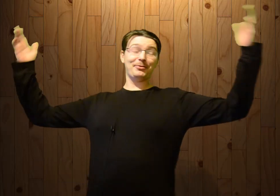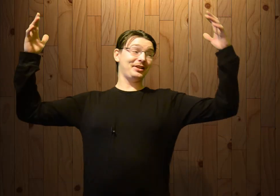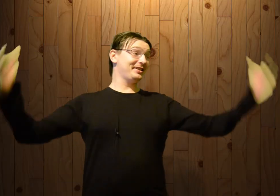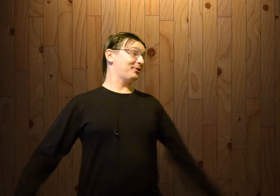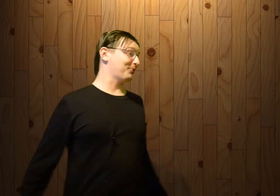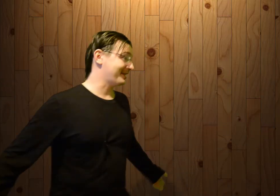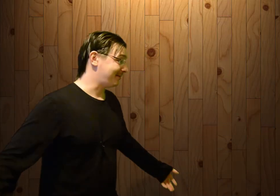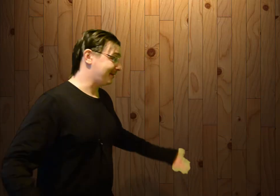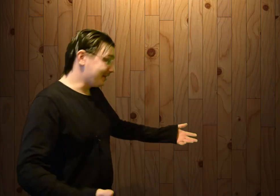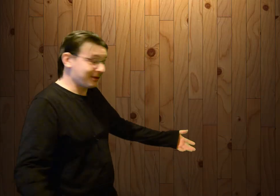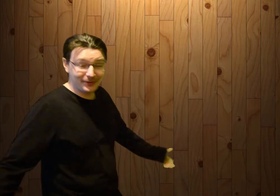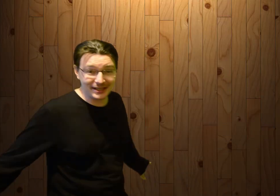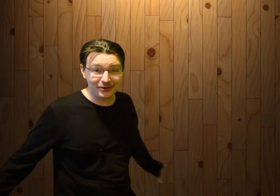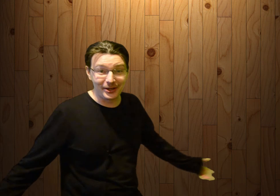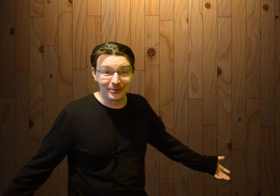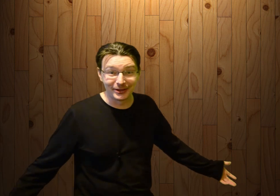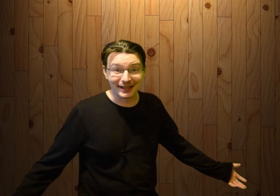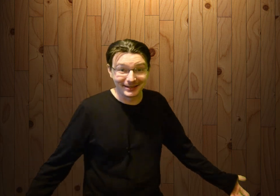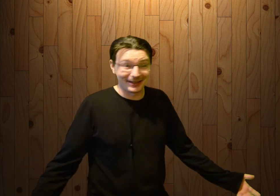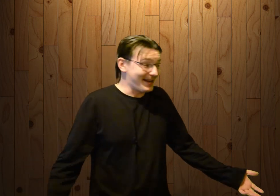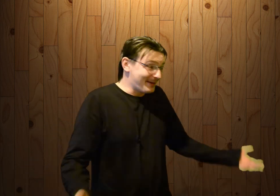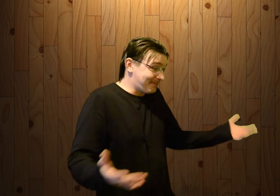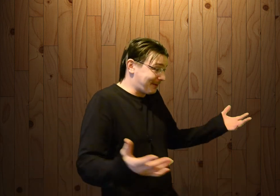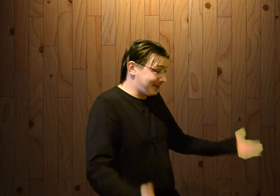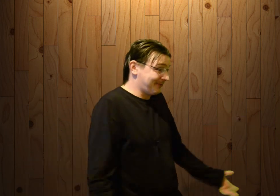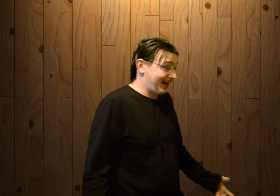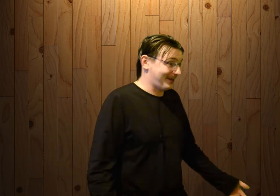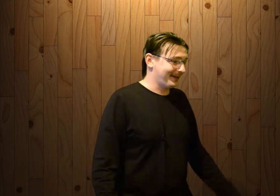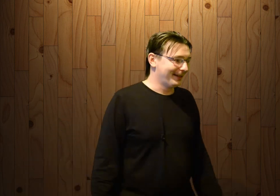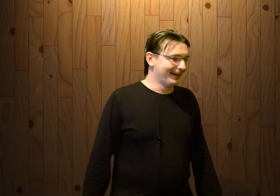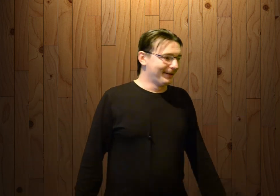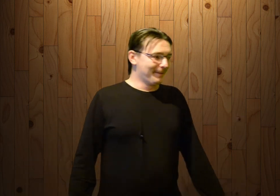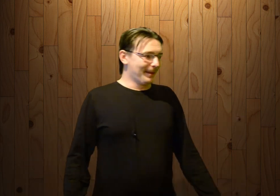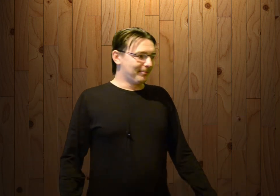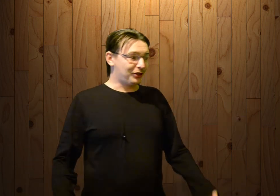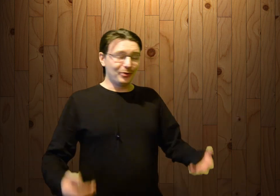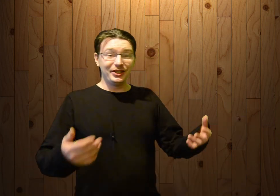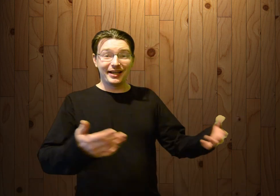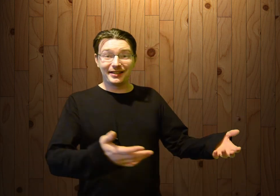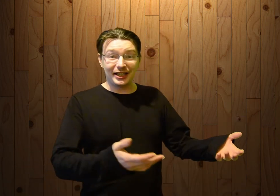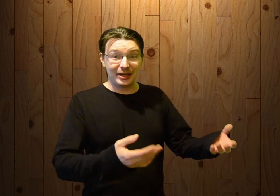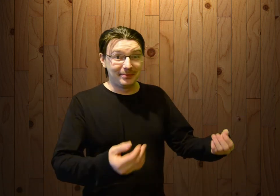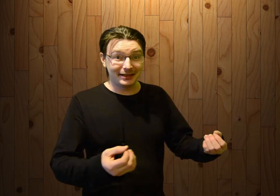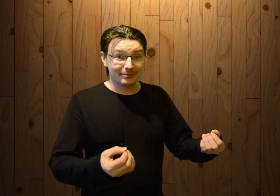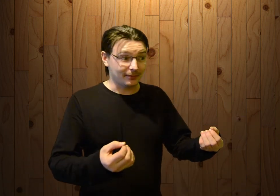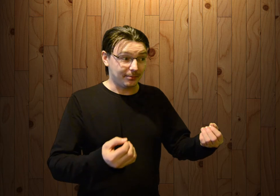просто не знаю, что сказать. Ну, государство, что ебнутое, сука, я, блядь, просто в ахуе. Почему немцы даже об этом, по